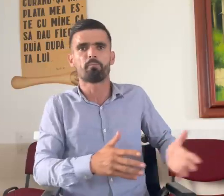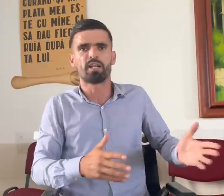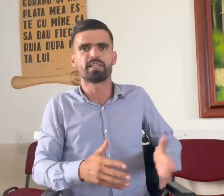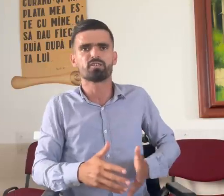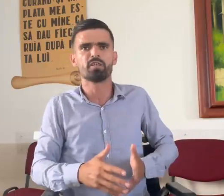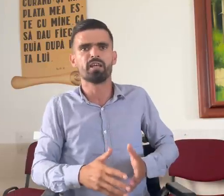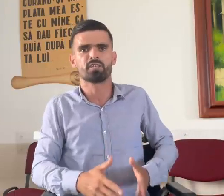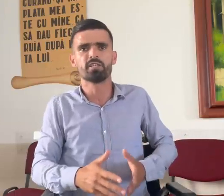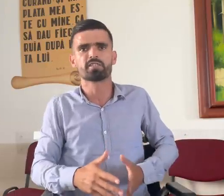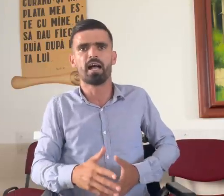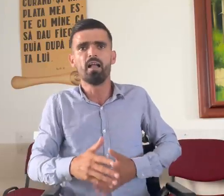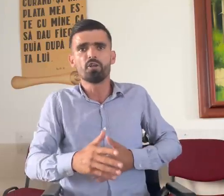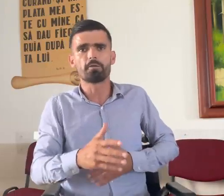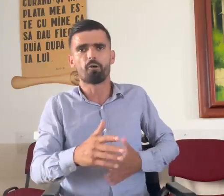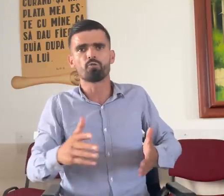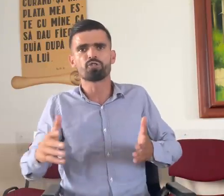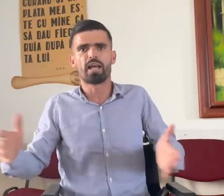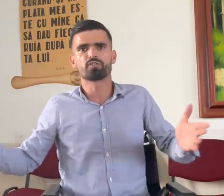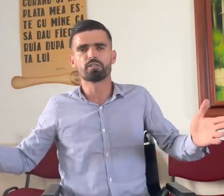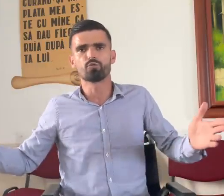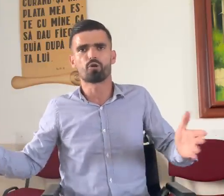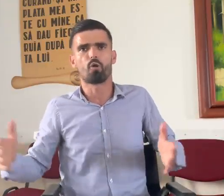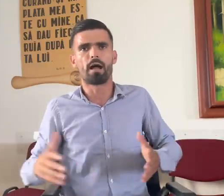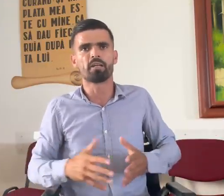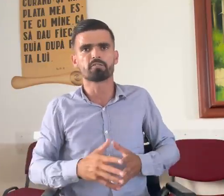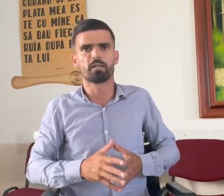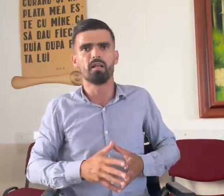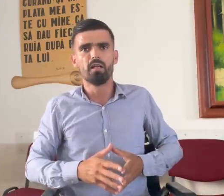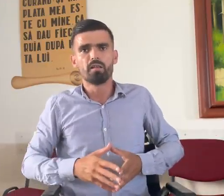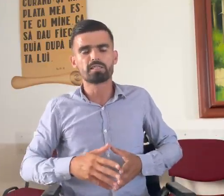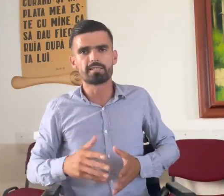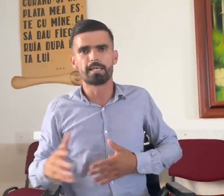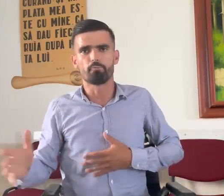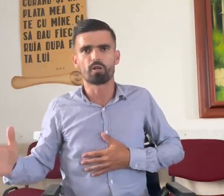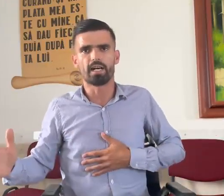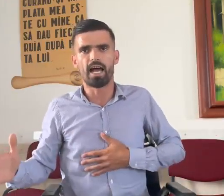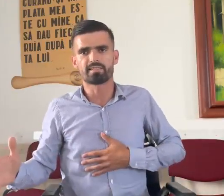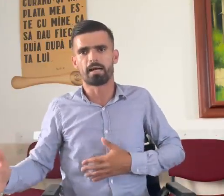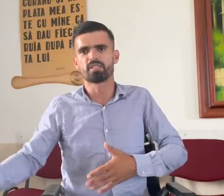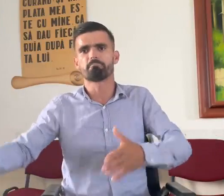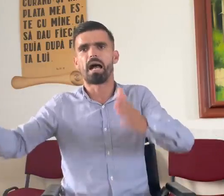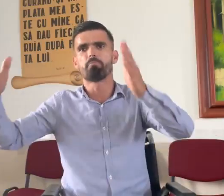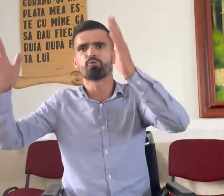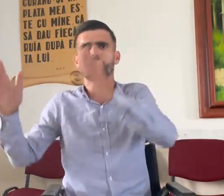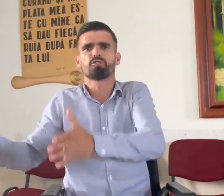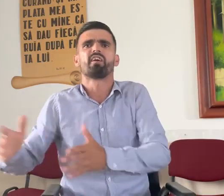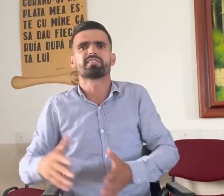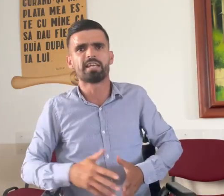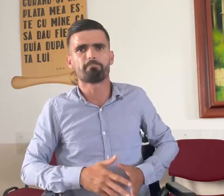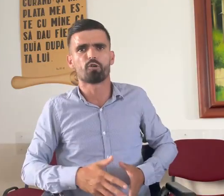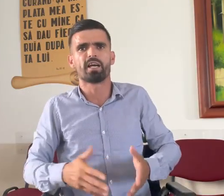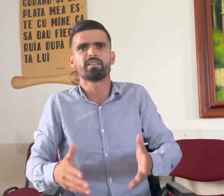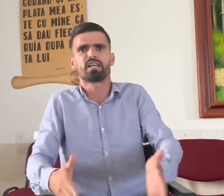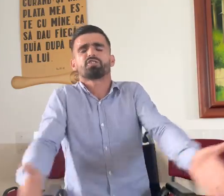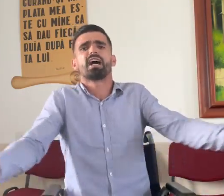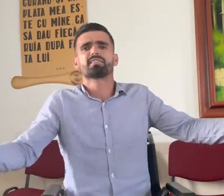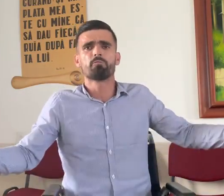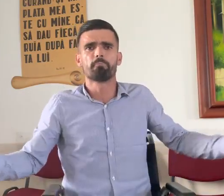vremurile de neștiință, ci porunceaște tuturor oamenii să se pocăiască, am zis Babu tu nu-ți vei ține a pocăința și de asta nu mă